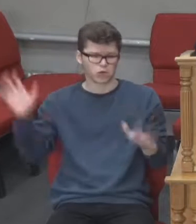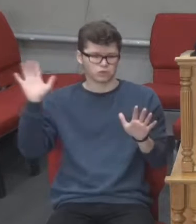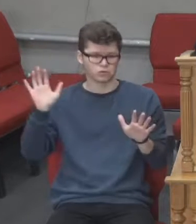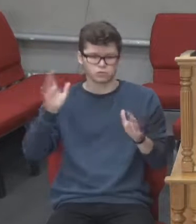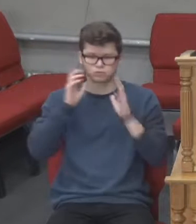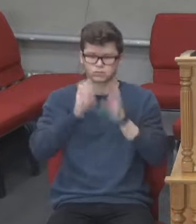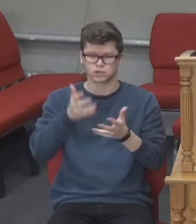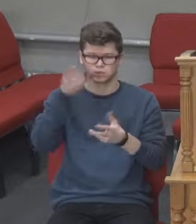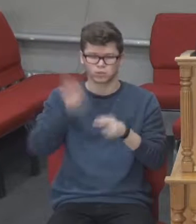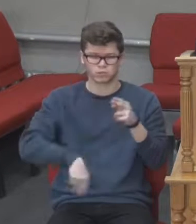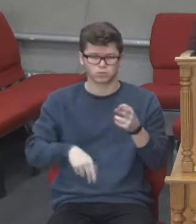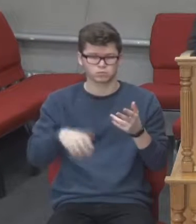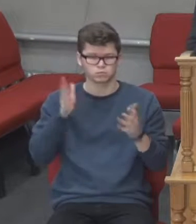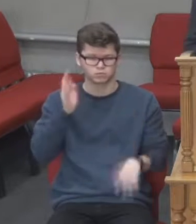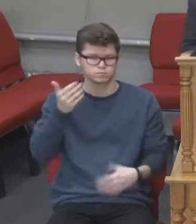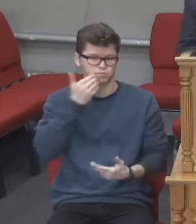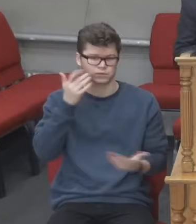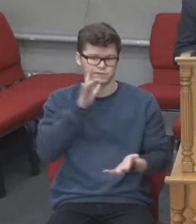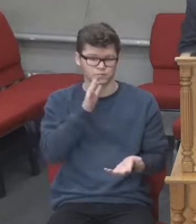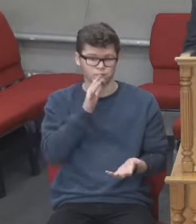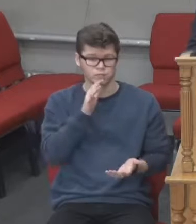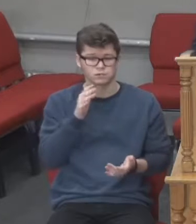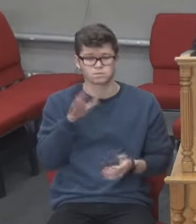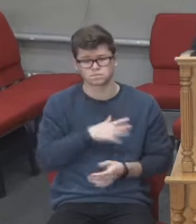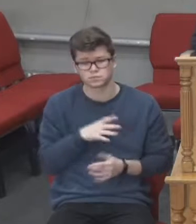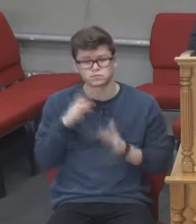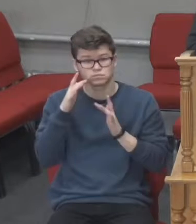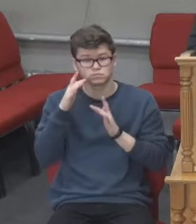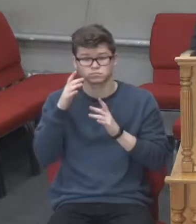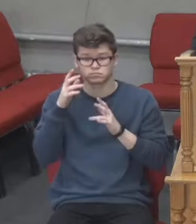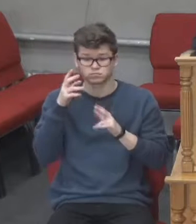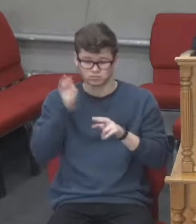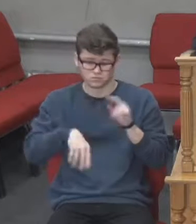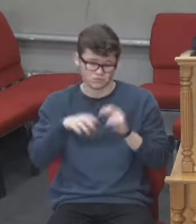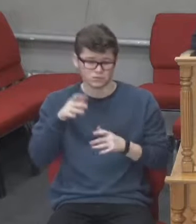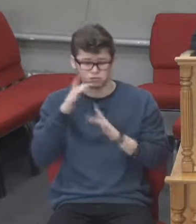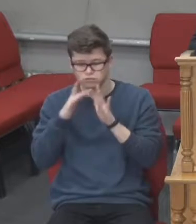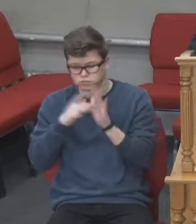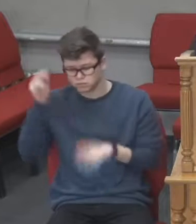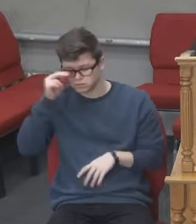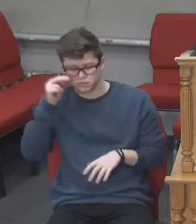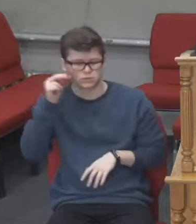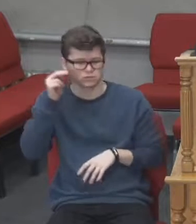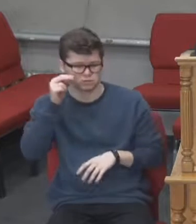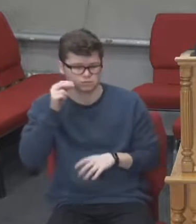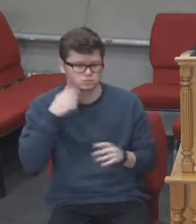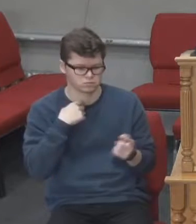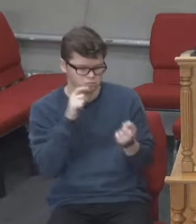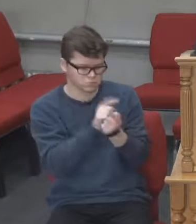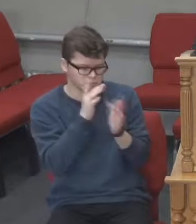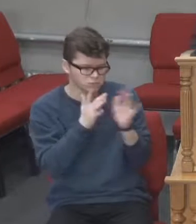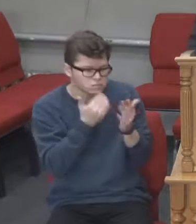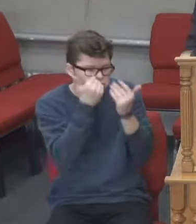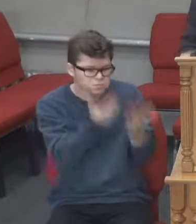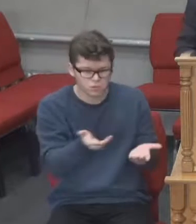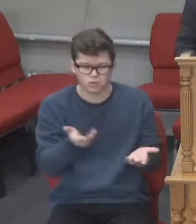Учні прийшли до Ісуса на самоті і стали його запитувати. Коли ж він сидів на Оливній горі, підійшли